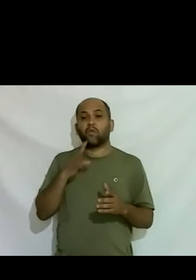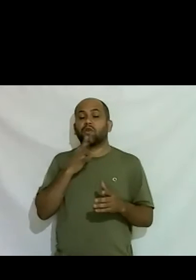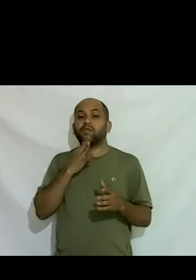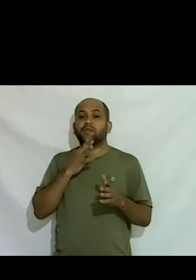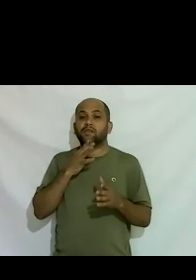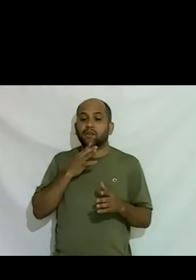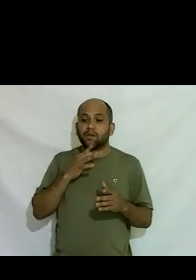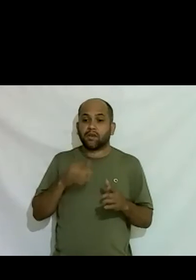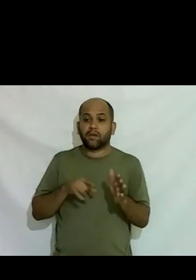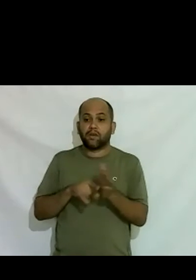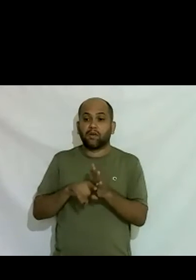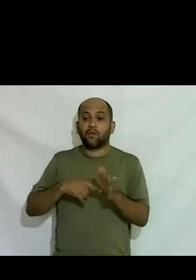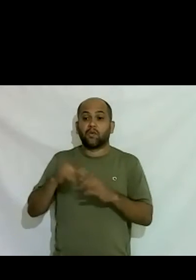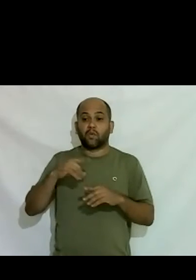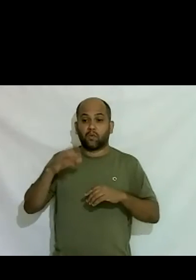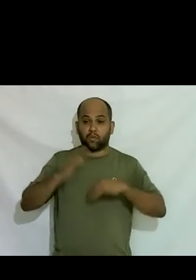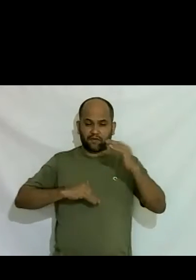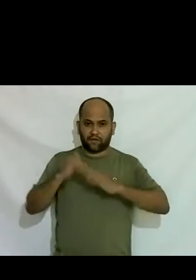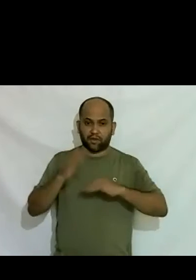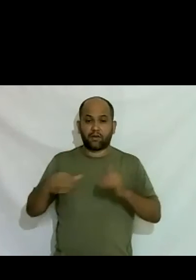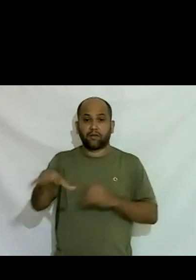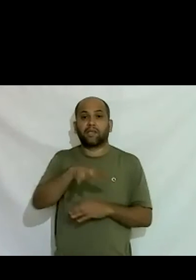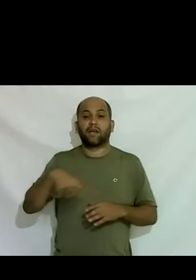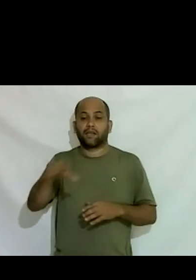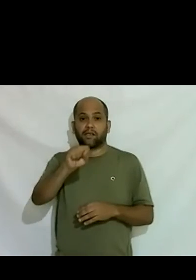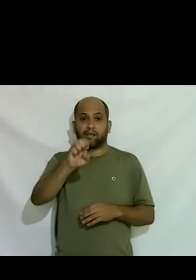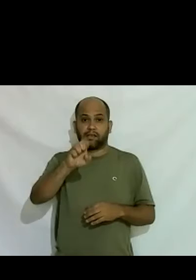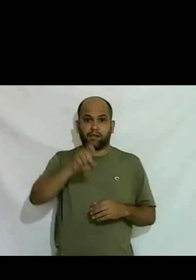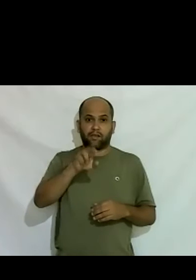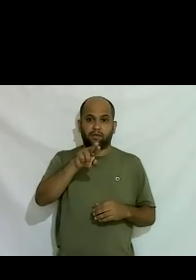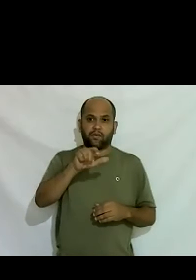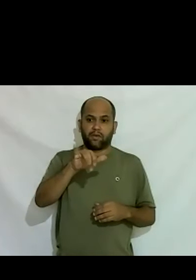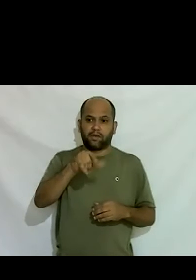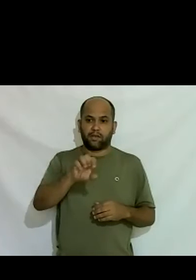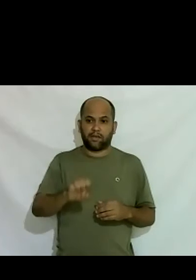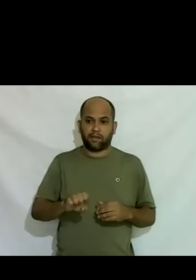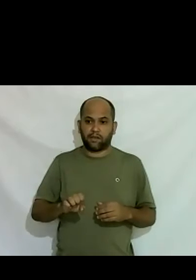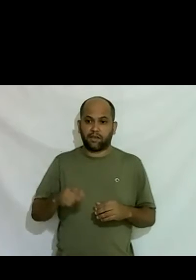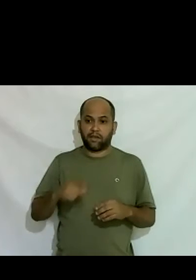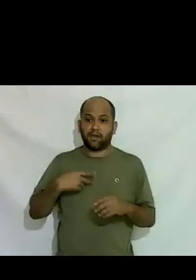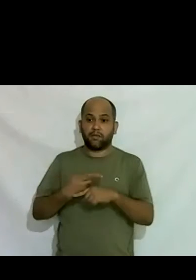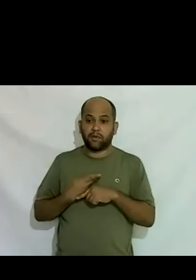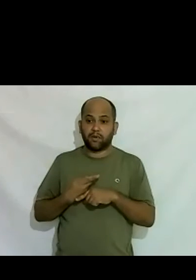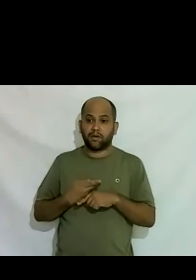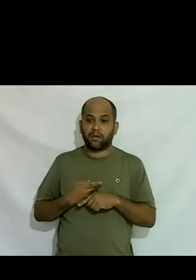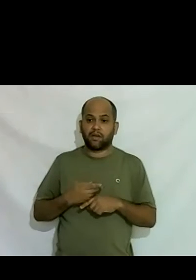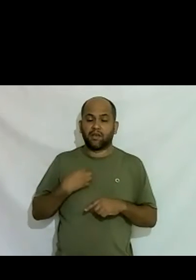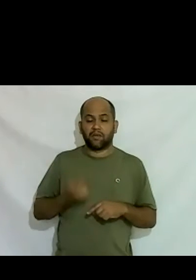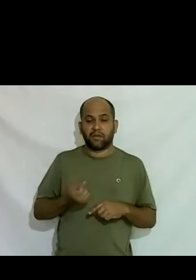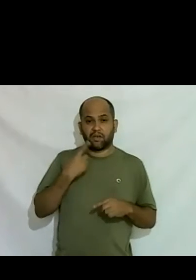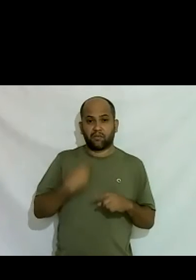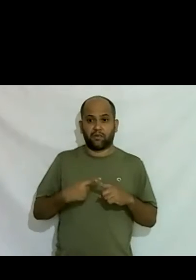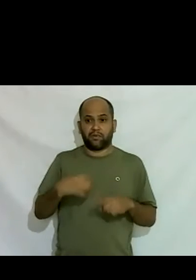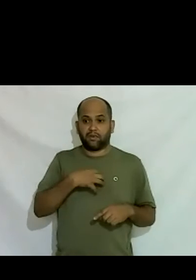Oswaldo Rodrigues que me disse e aí eu lembro de eu dizendo pra ele Oswaldo eu acho muito estranho porque eu me sinto mulher mas eu